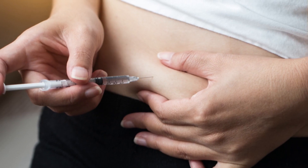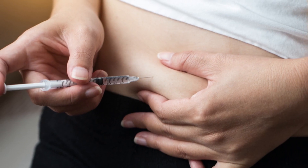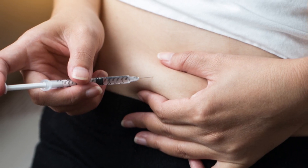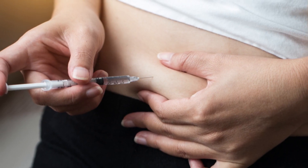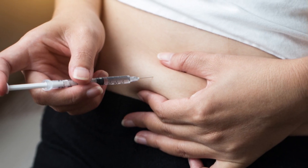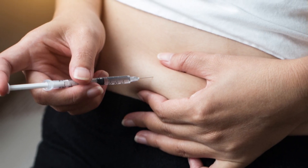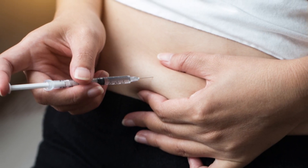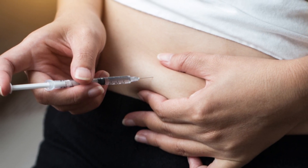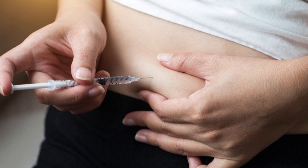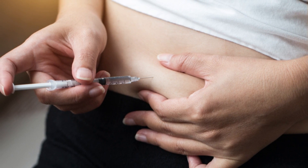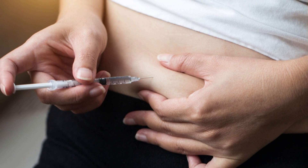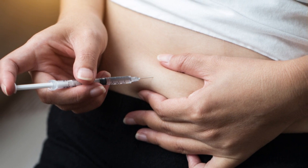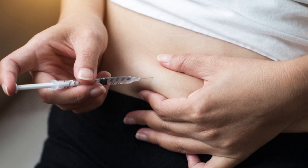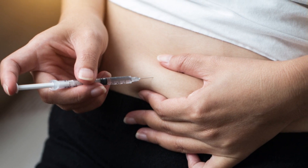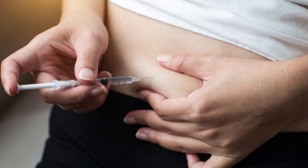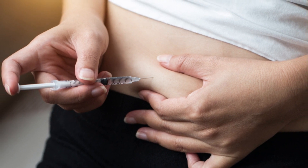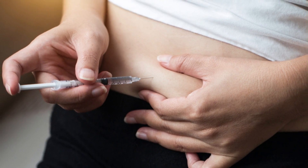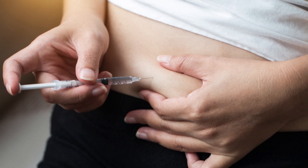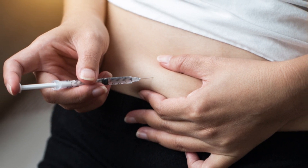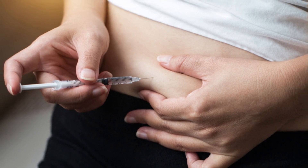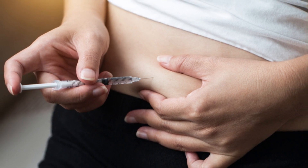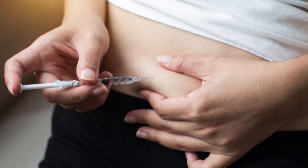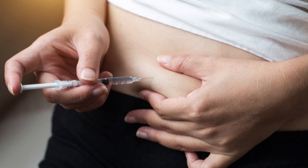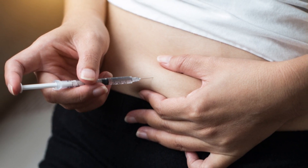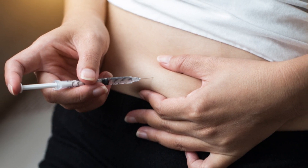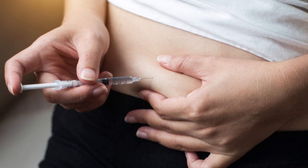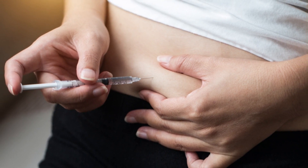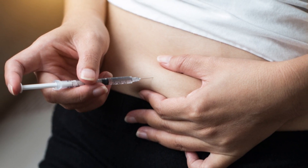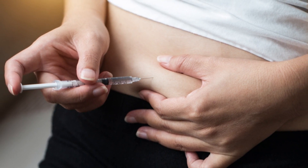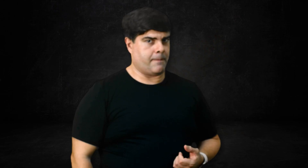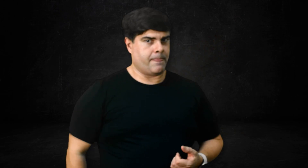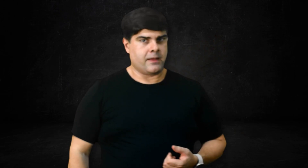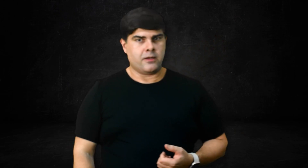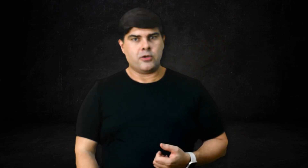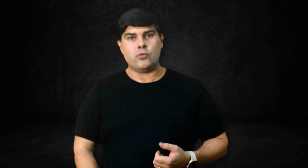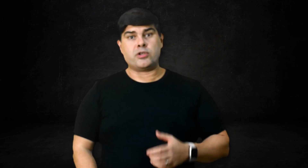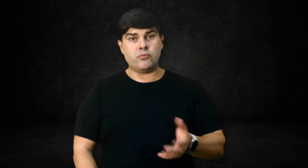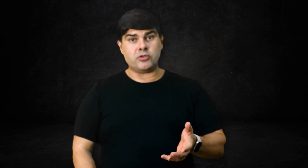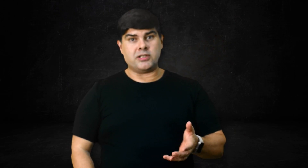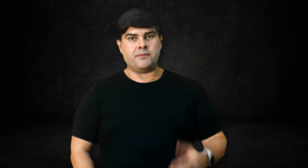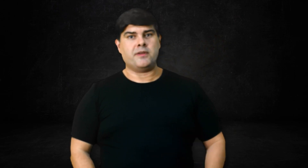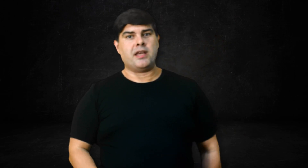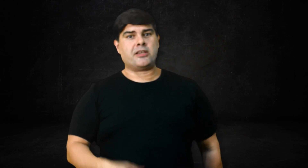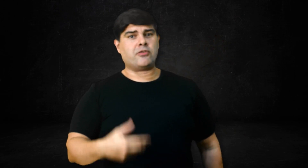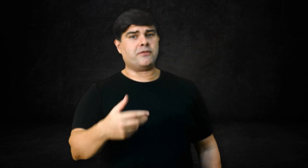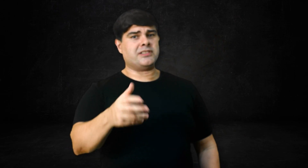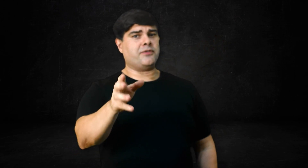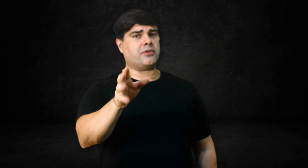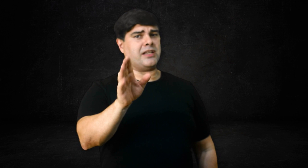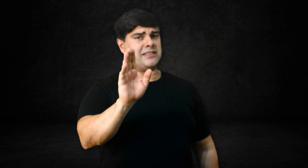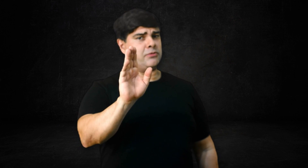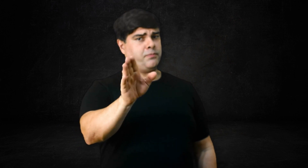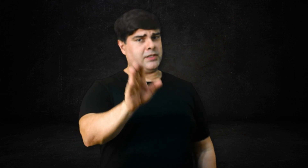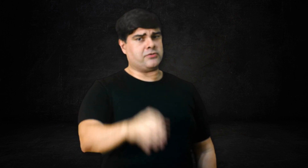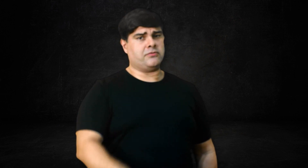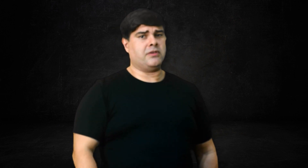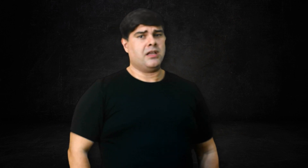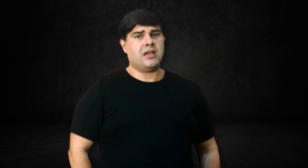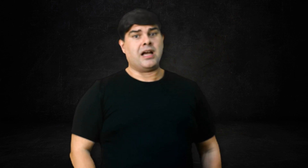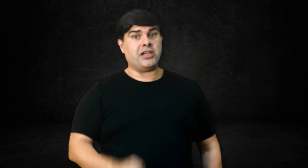isso já é a consequência e não a causa. O que muda é que quando você vê alguém acima do peso, as